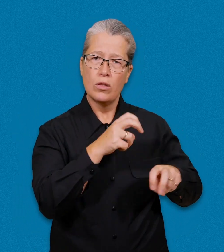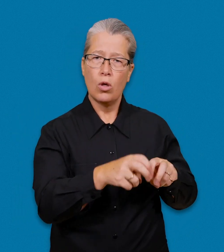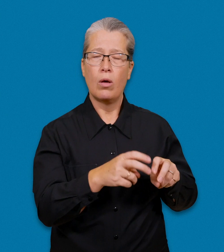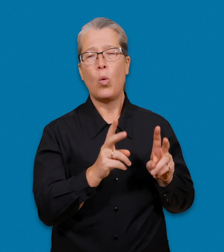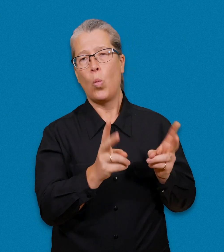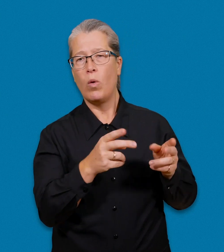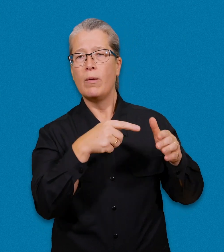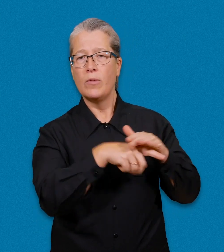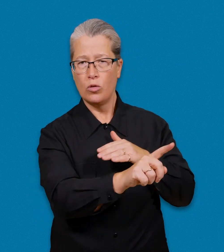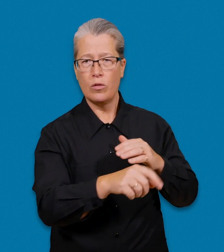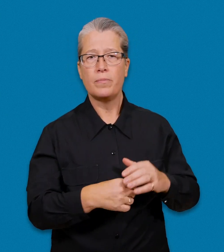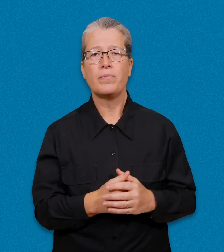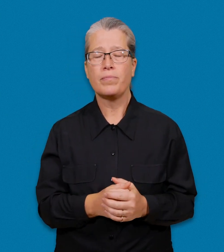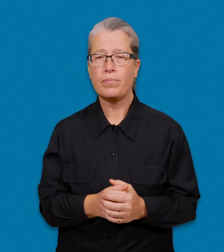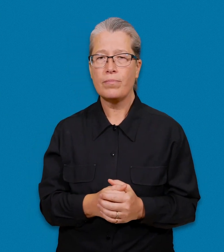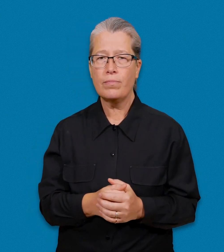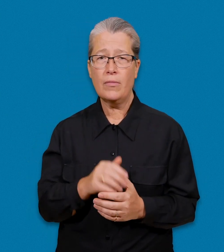rådgivningsbesök i samband med graviditet.